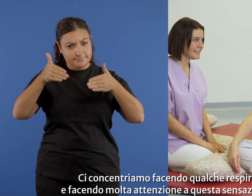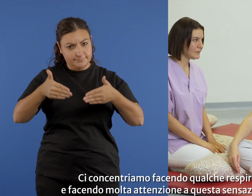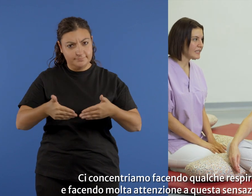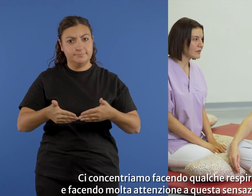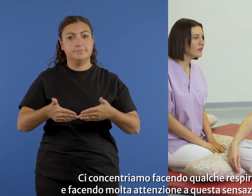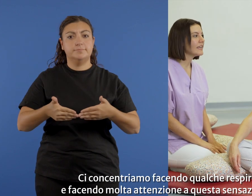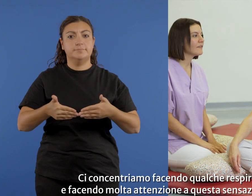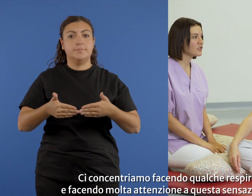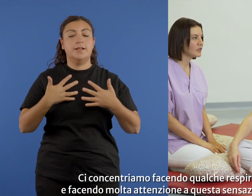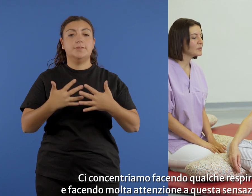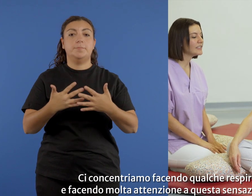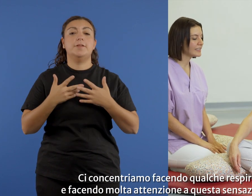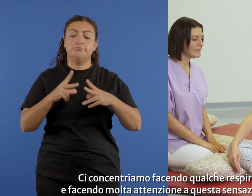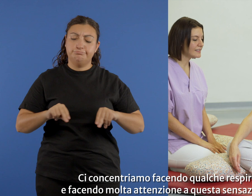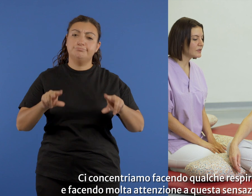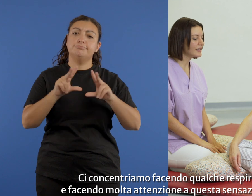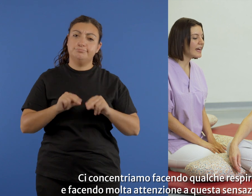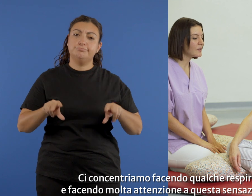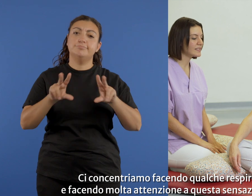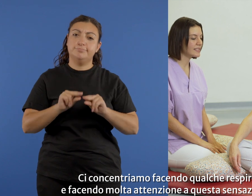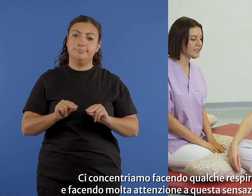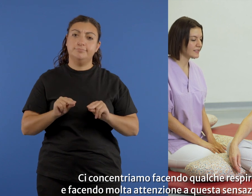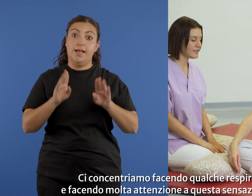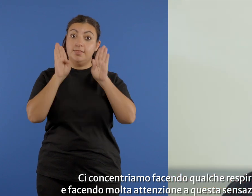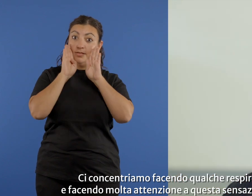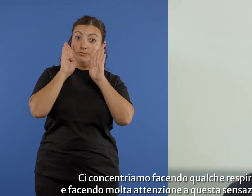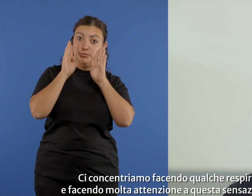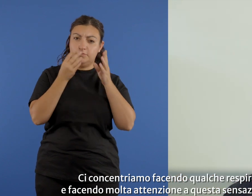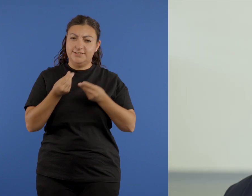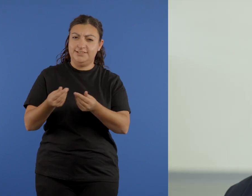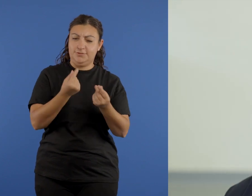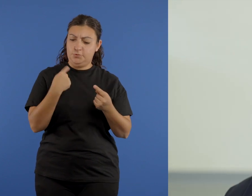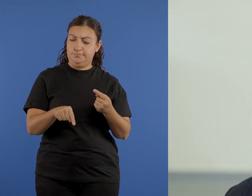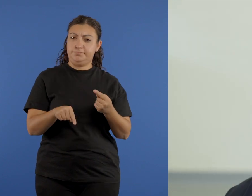qualche respiro e facendo molta attenzione a questa sensazione.